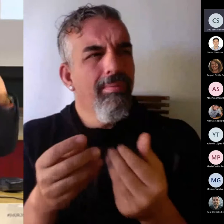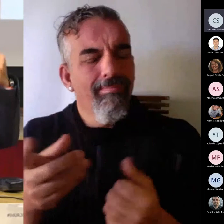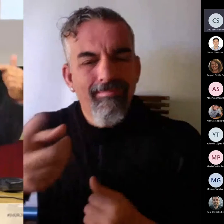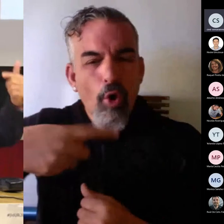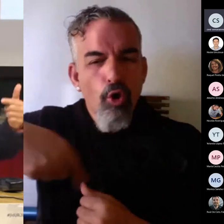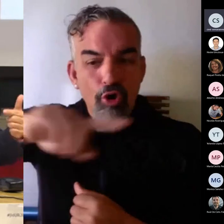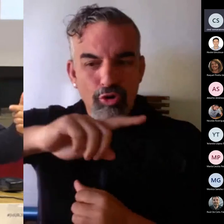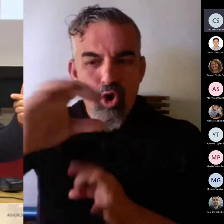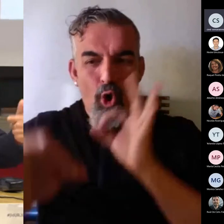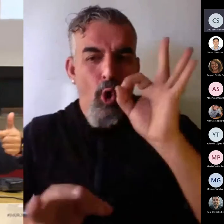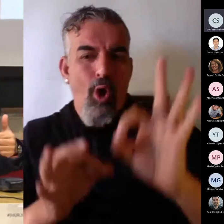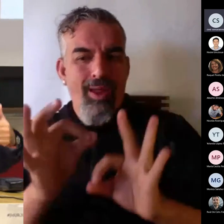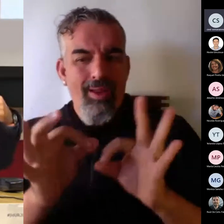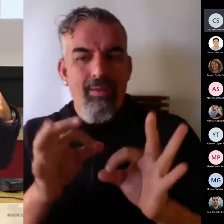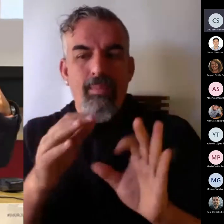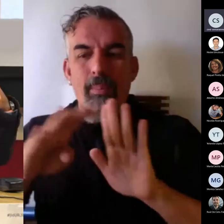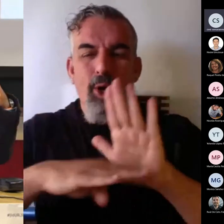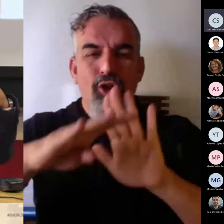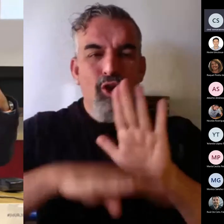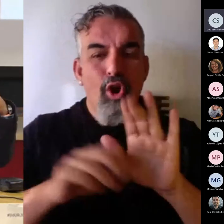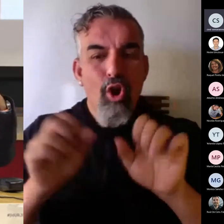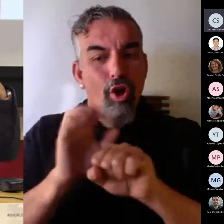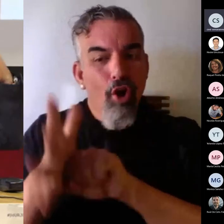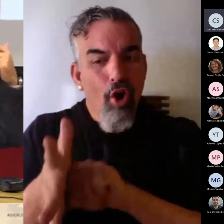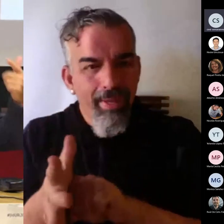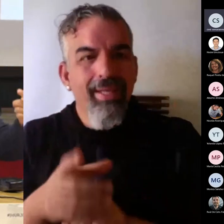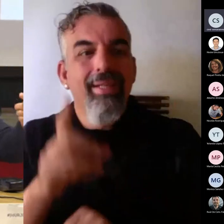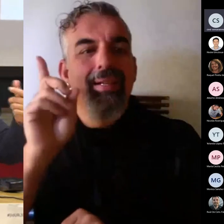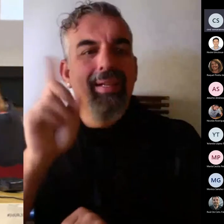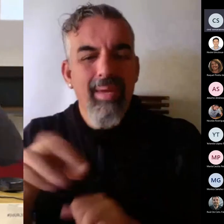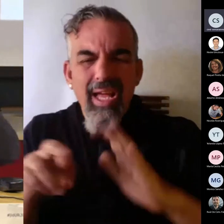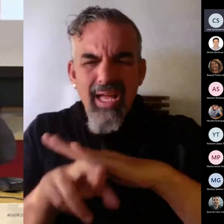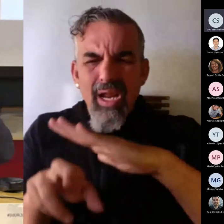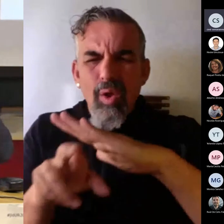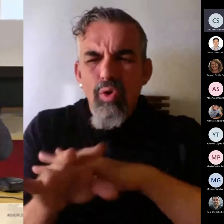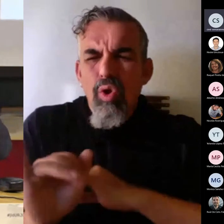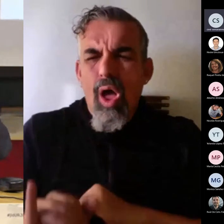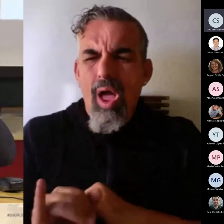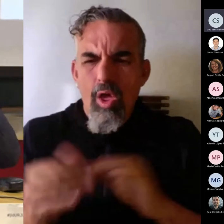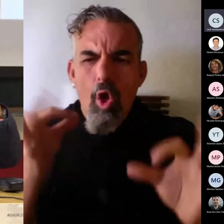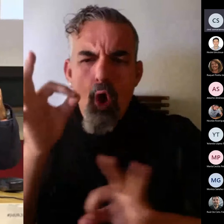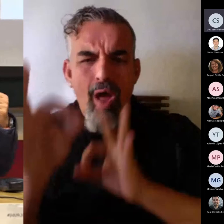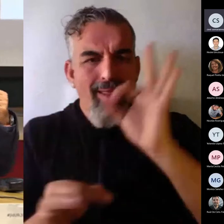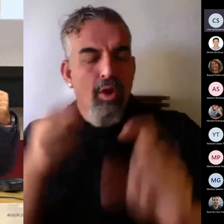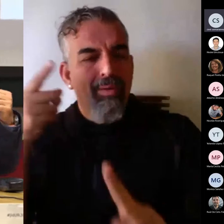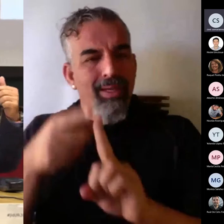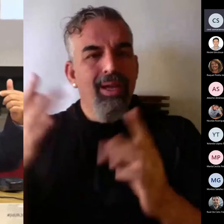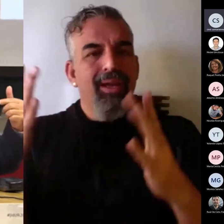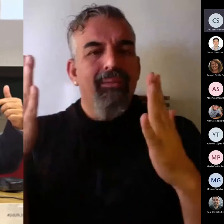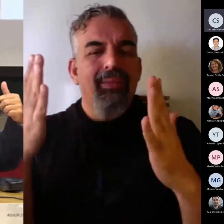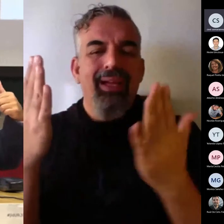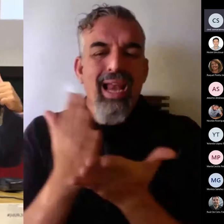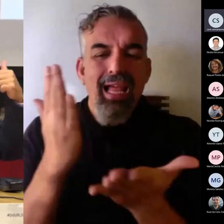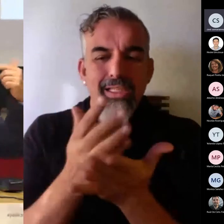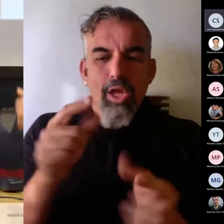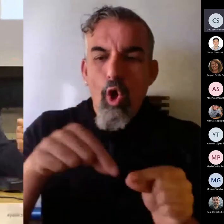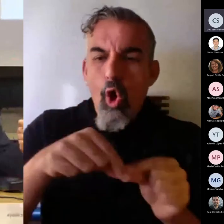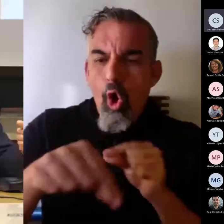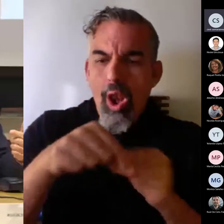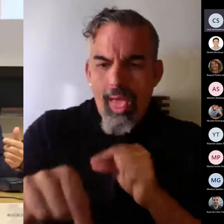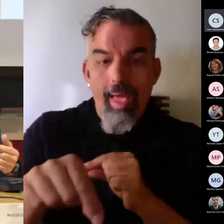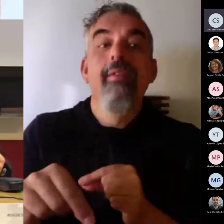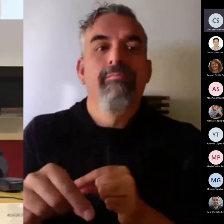organizado los protocolos COVID, los recursos para poder dar clases multimedia, etc.